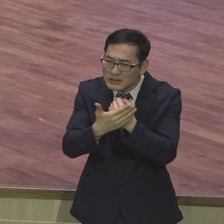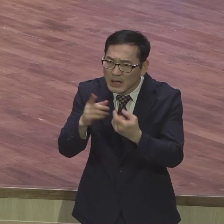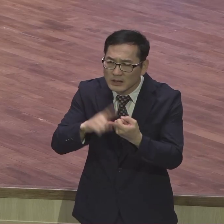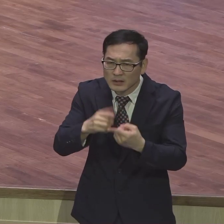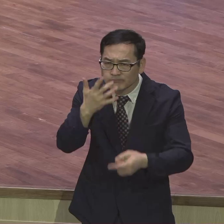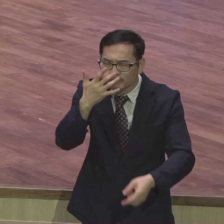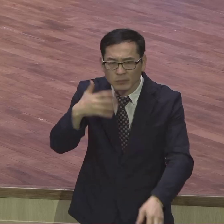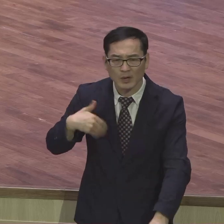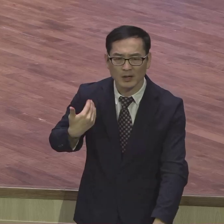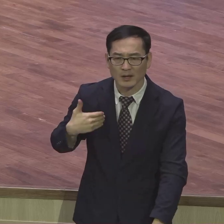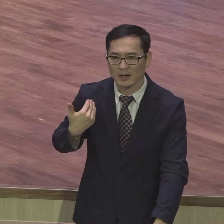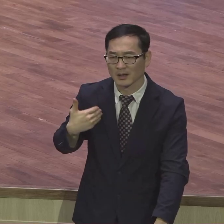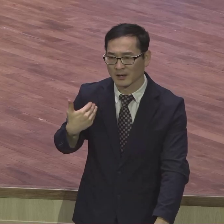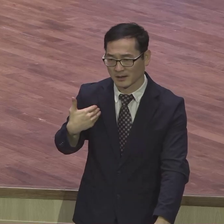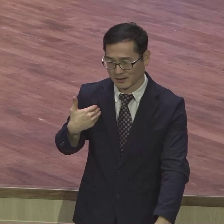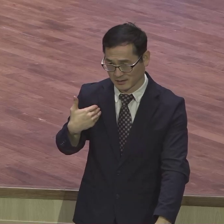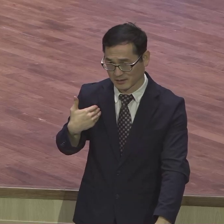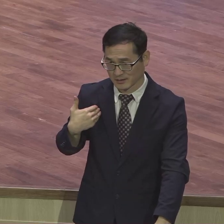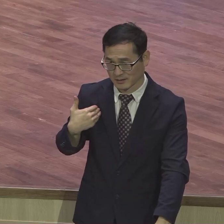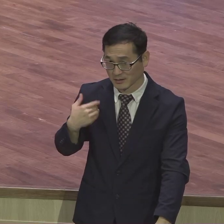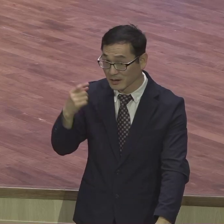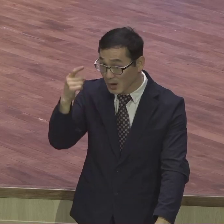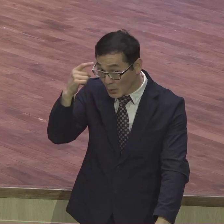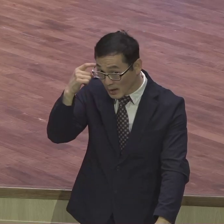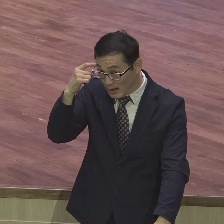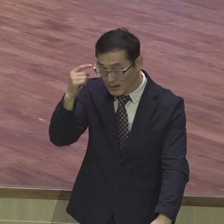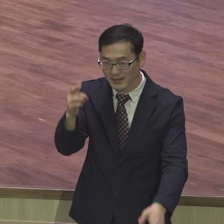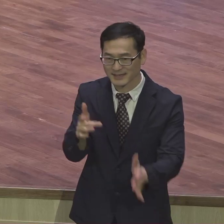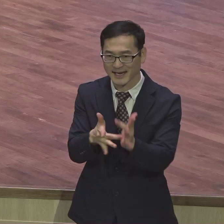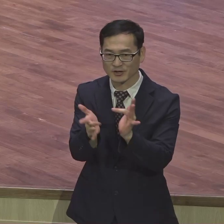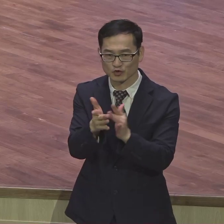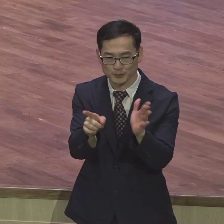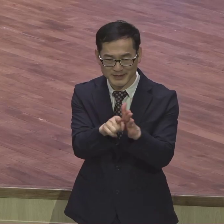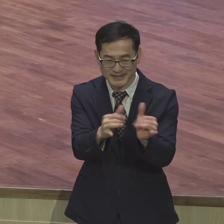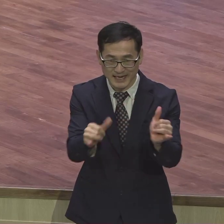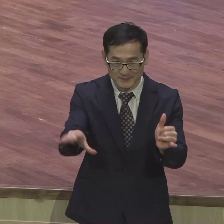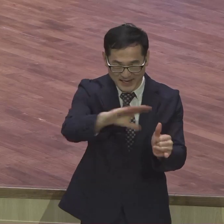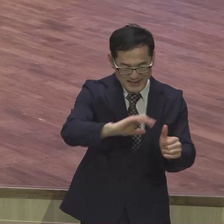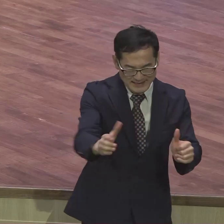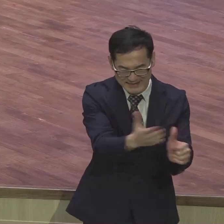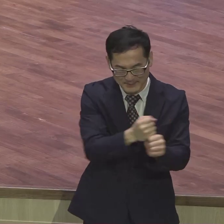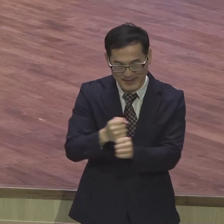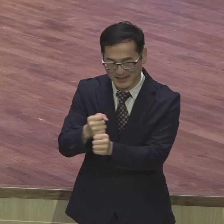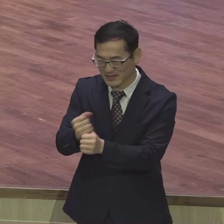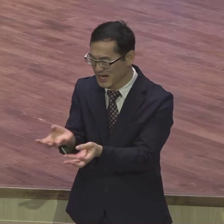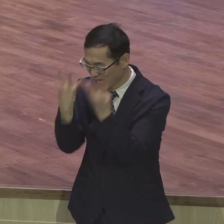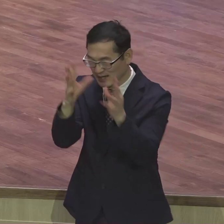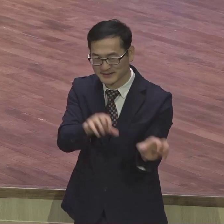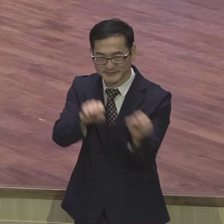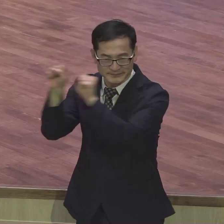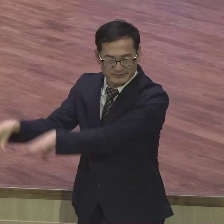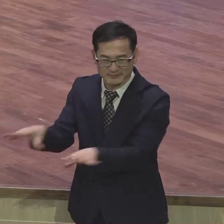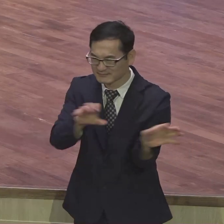삶이 없었습니다 왜냐하면 예수 믿는 사람들을 잡아가지고 가두든지 죽이는 것이